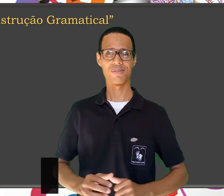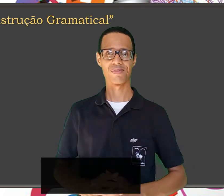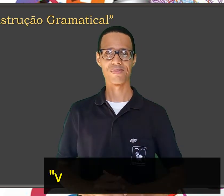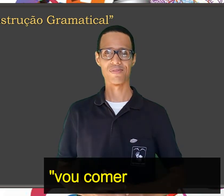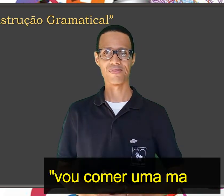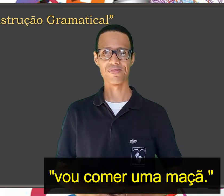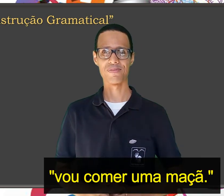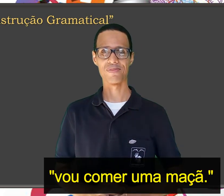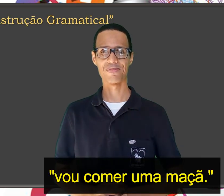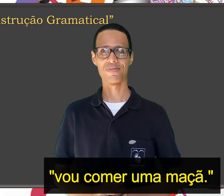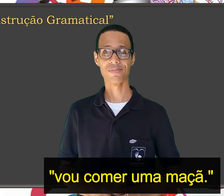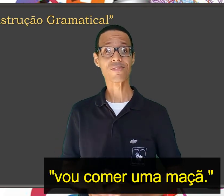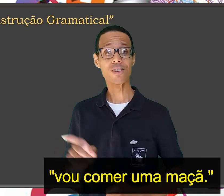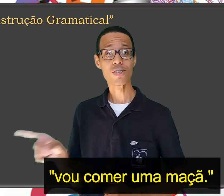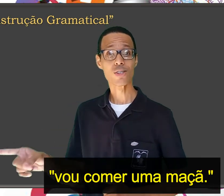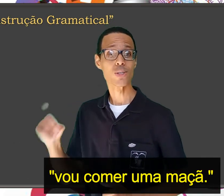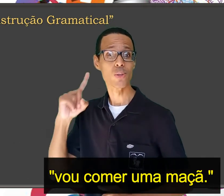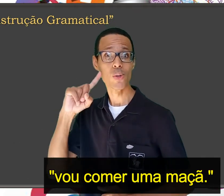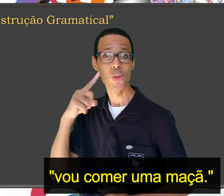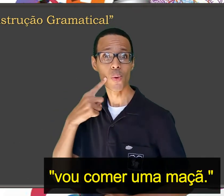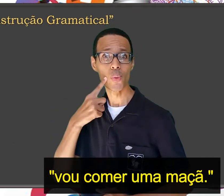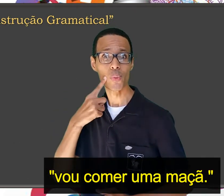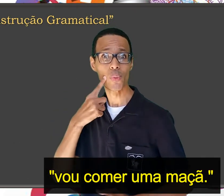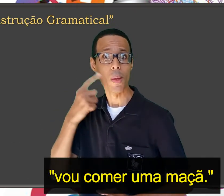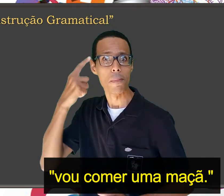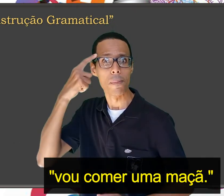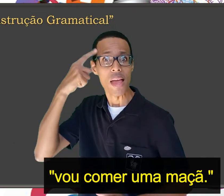vou comer uma maçã.